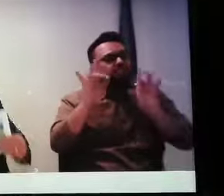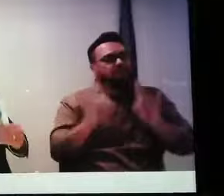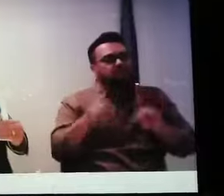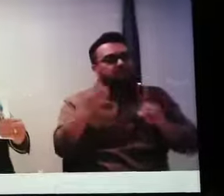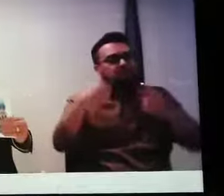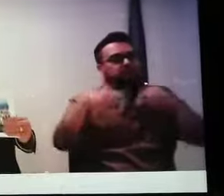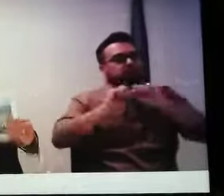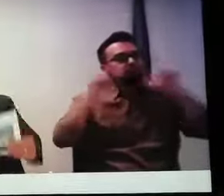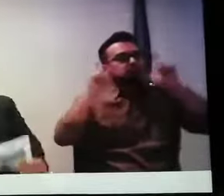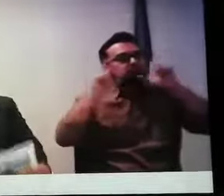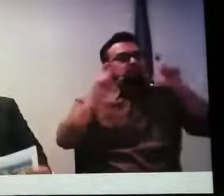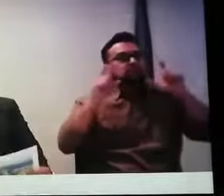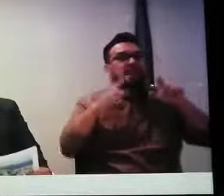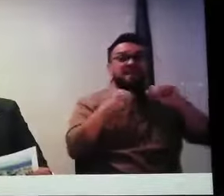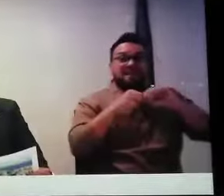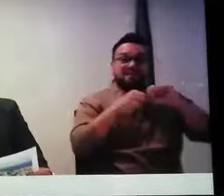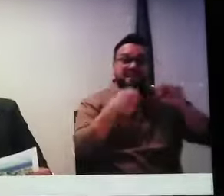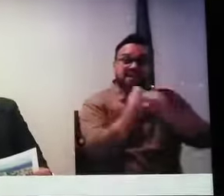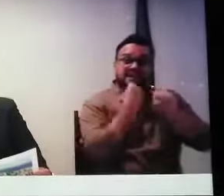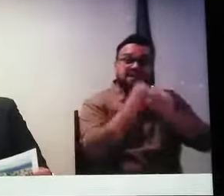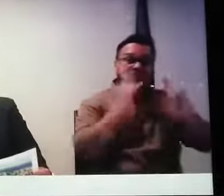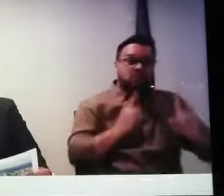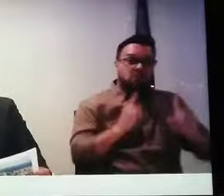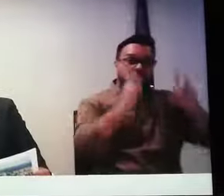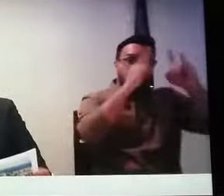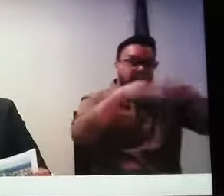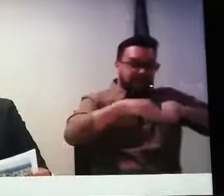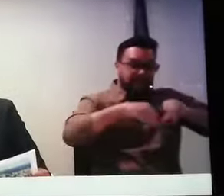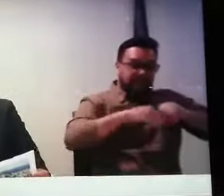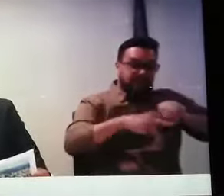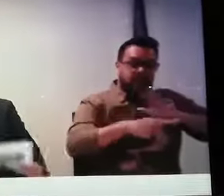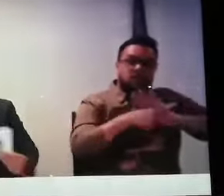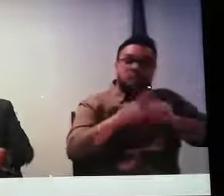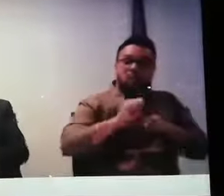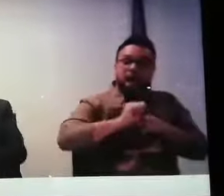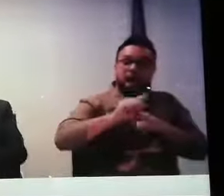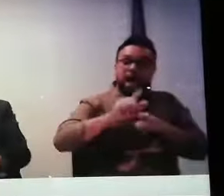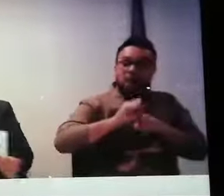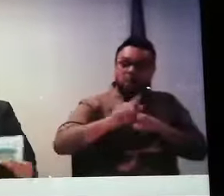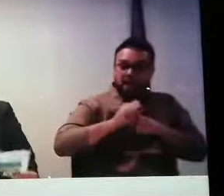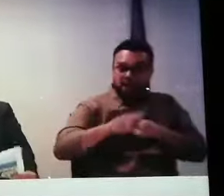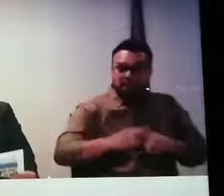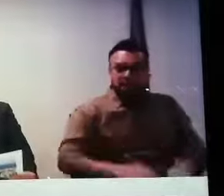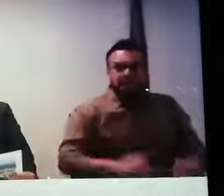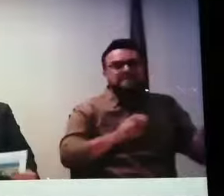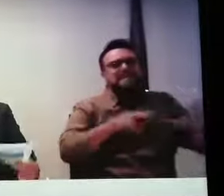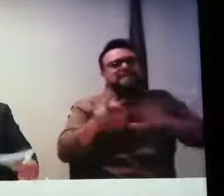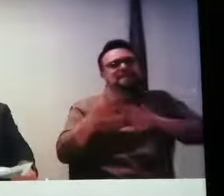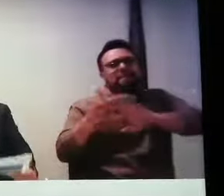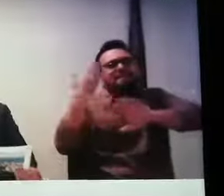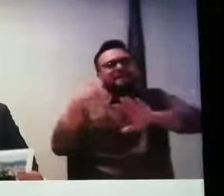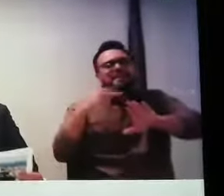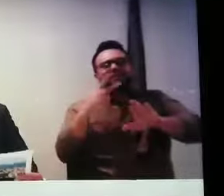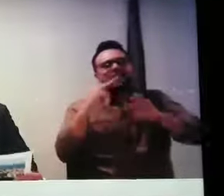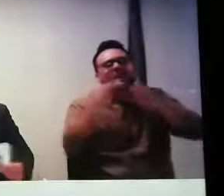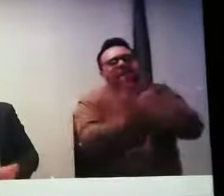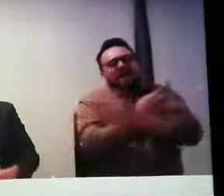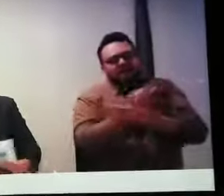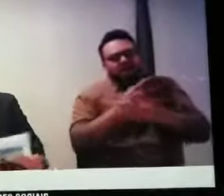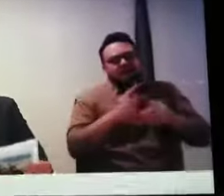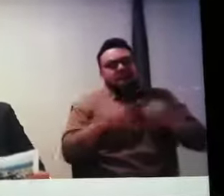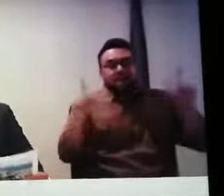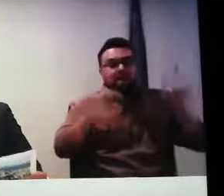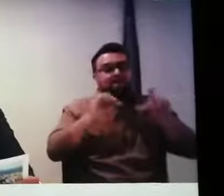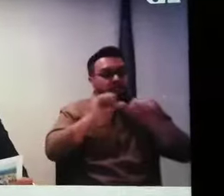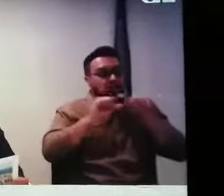Esse prédio foi feito em cima de um terreno alugado. Eu me equivoquei a semana passada, falei o preço lá embaixo, fomos